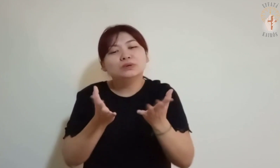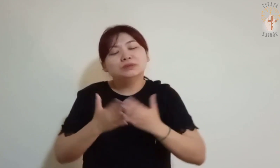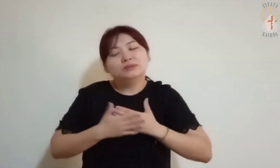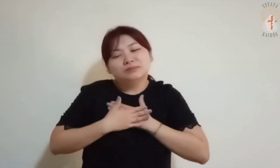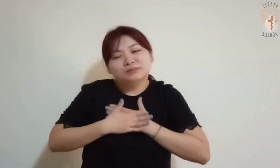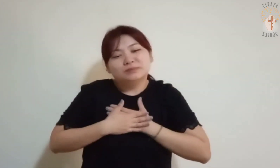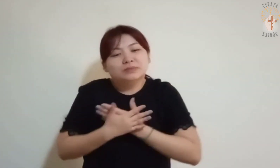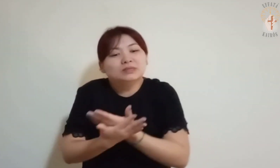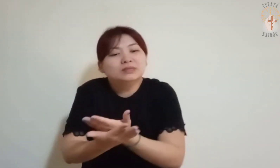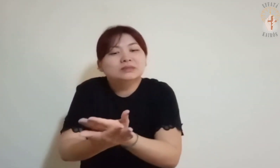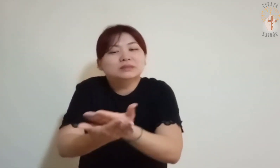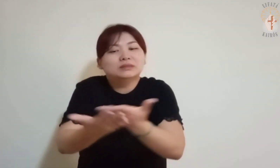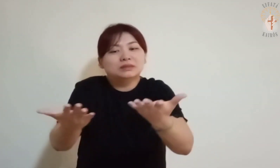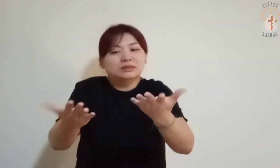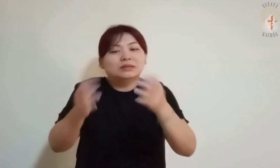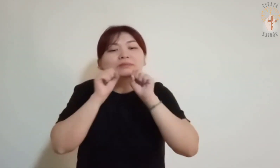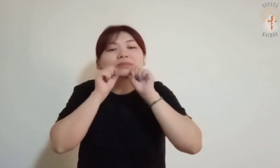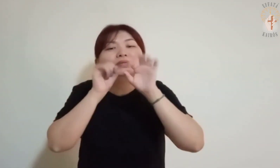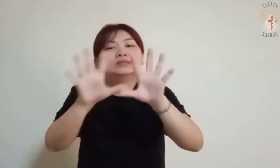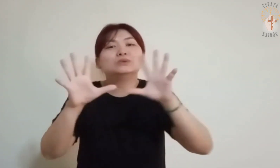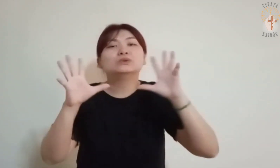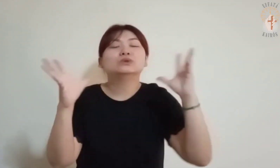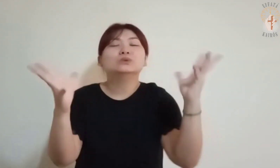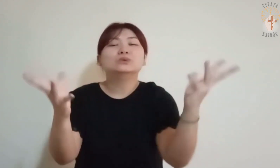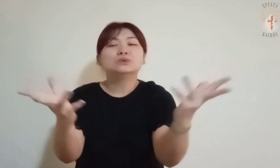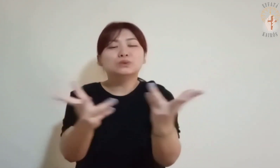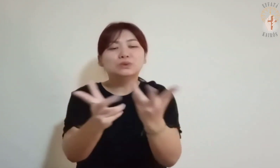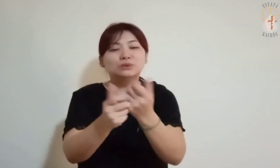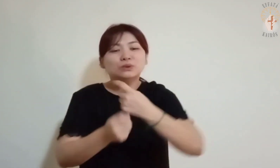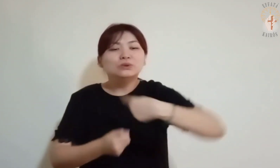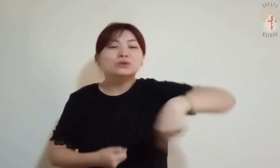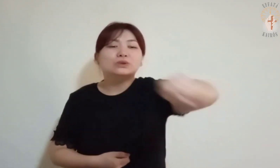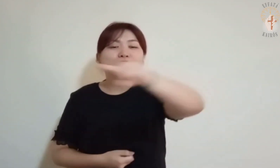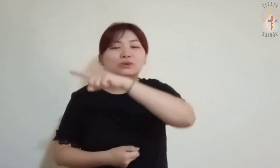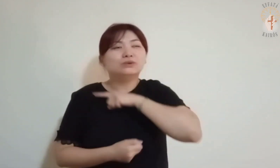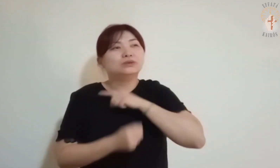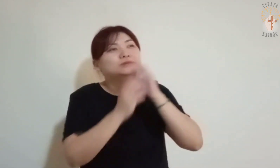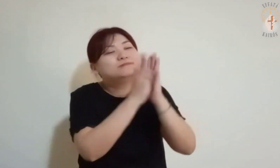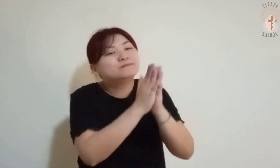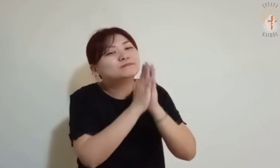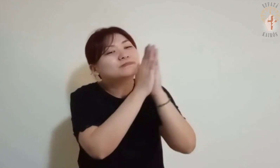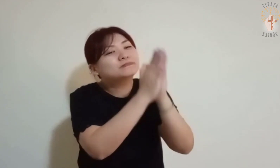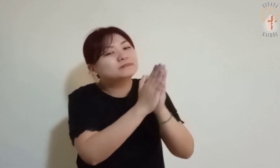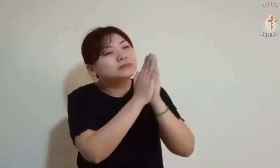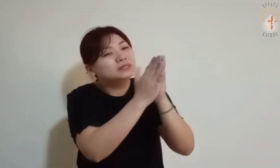generoso para com todos Os que invocam